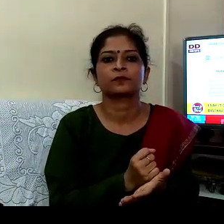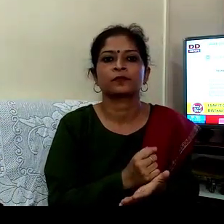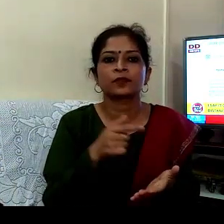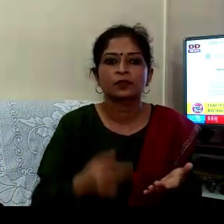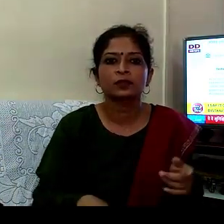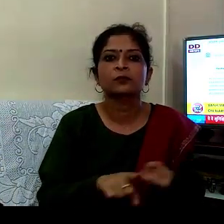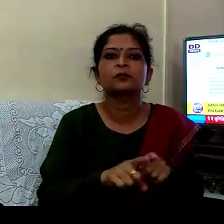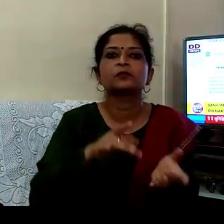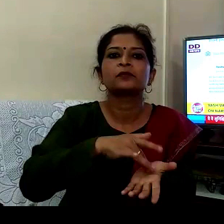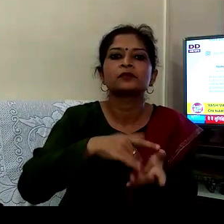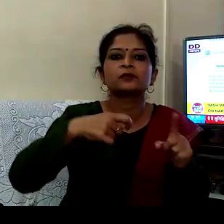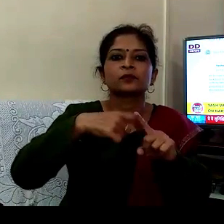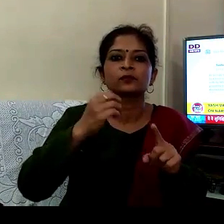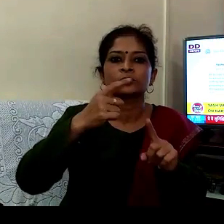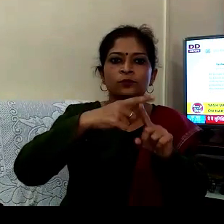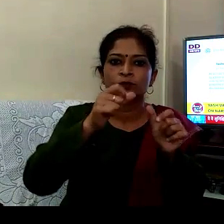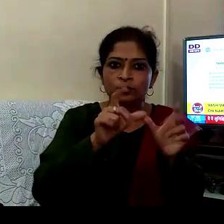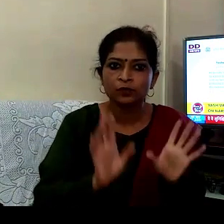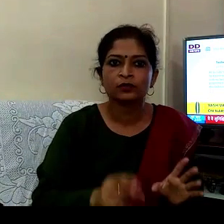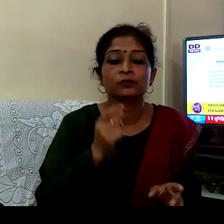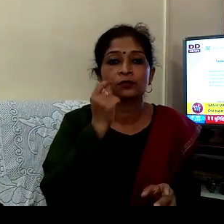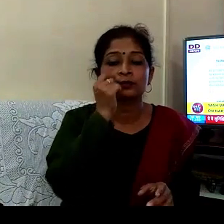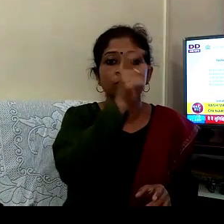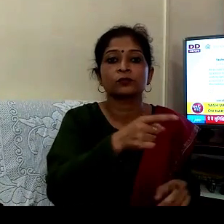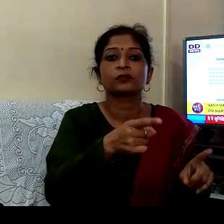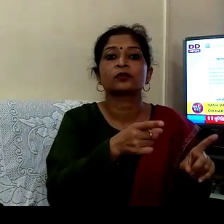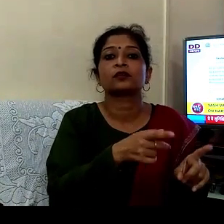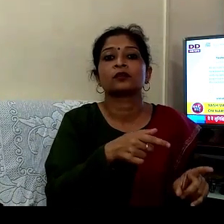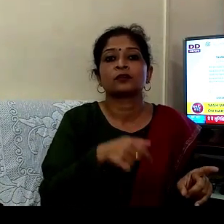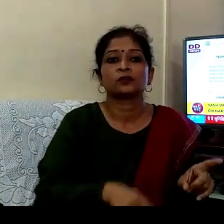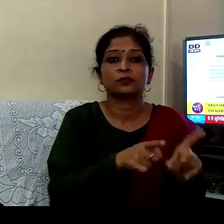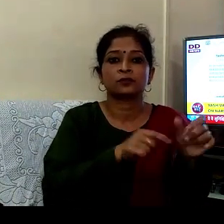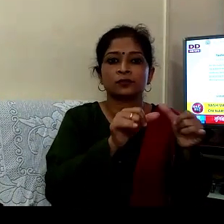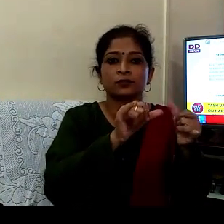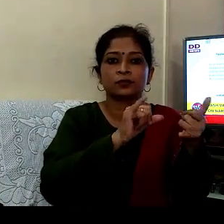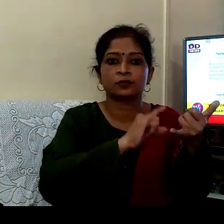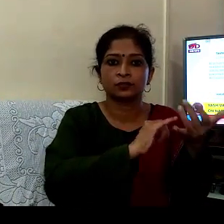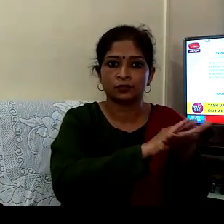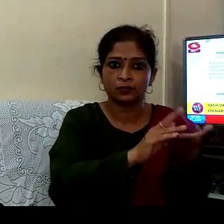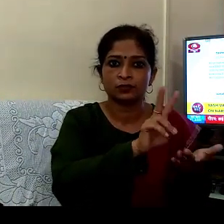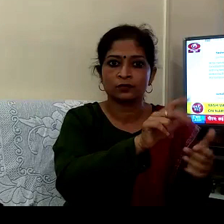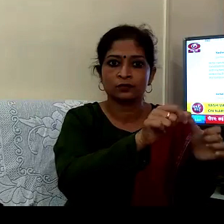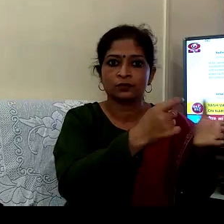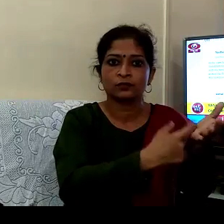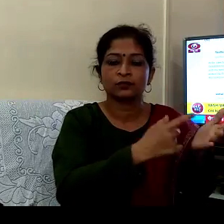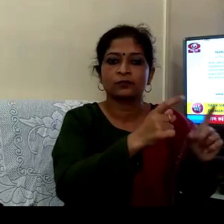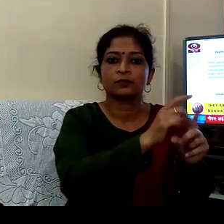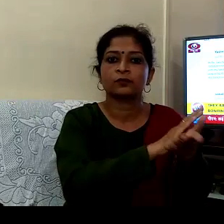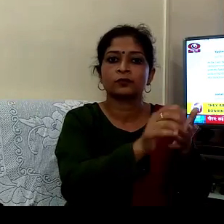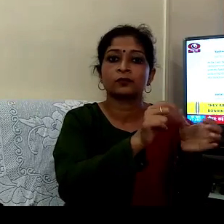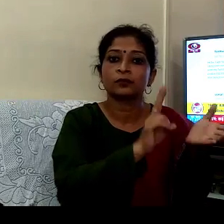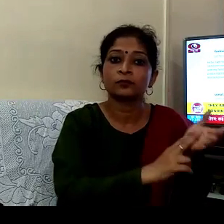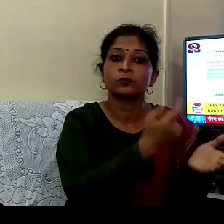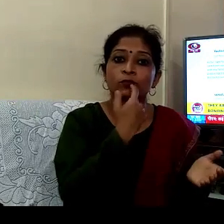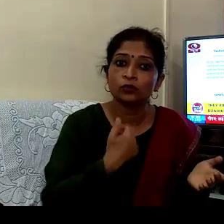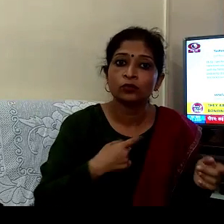کوٹا سے یشور ڈسٹنس نے نرن موڈی پر لکھا ہے کہ وہ لوگ ڈاؤن میں فیمیل بانڈنگ